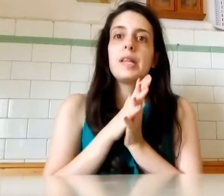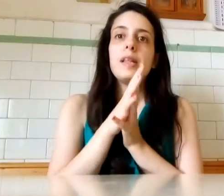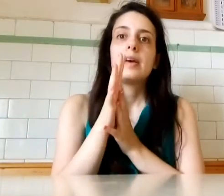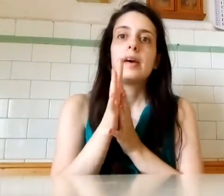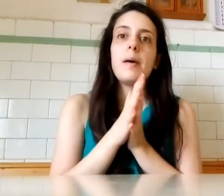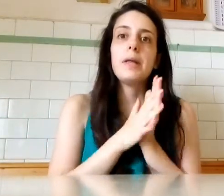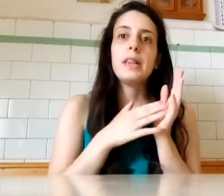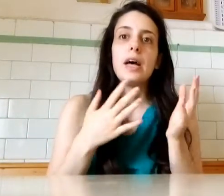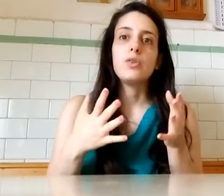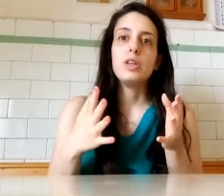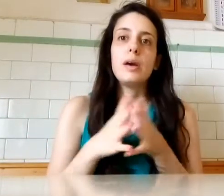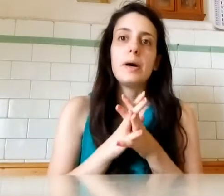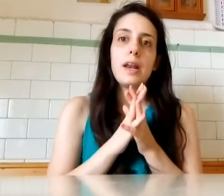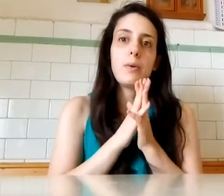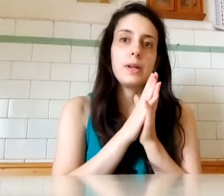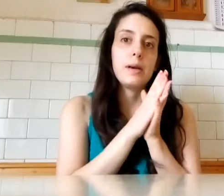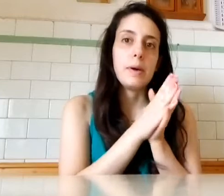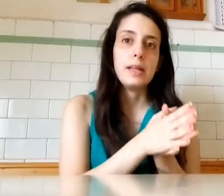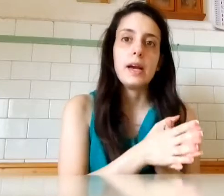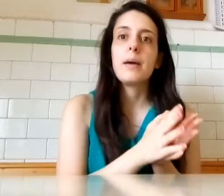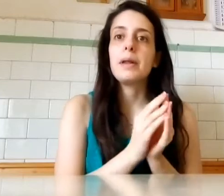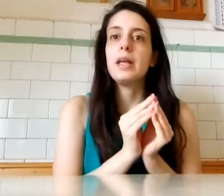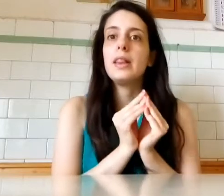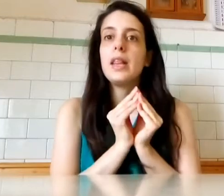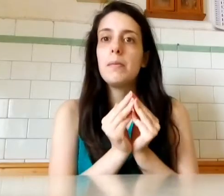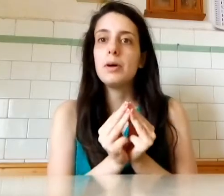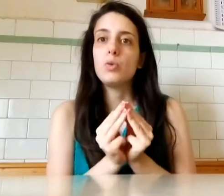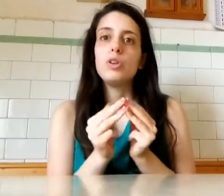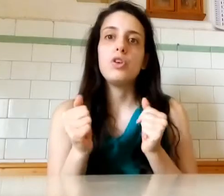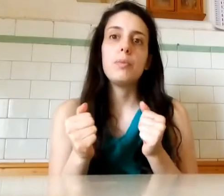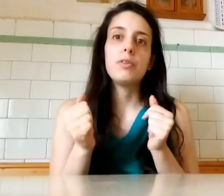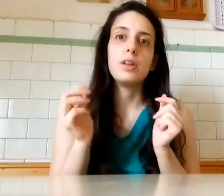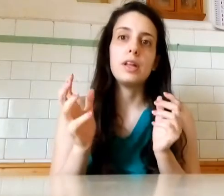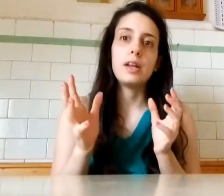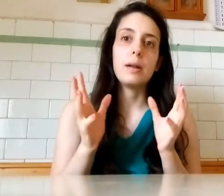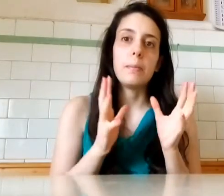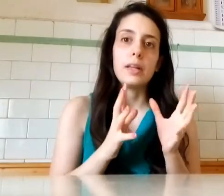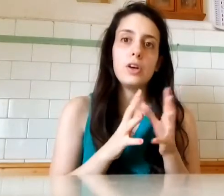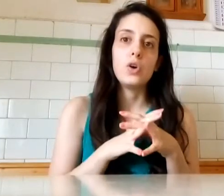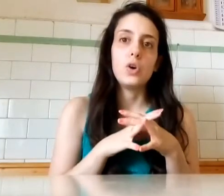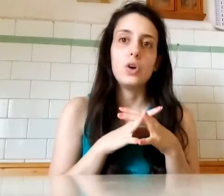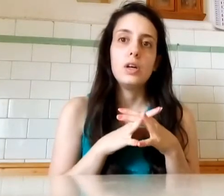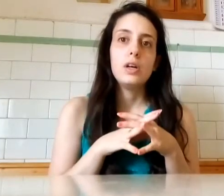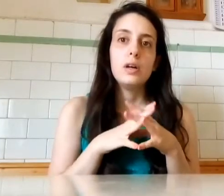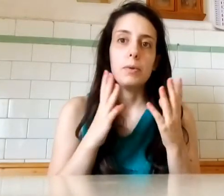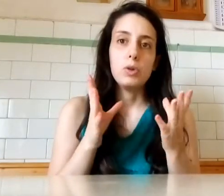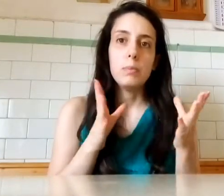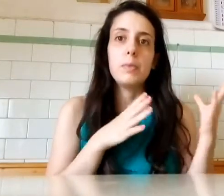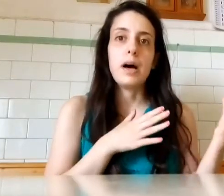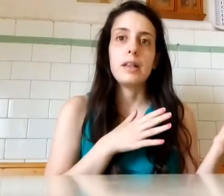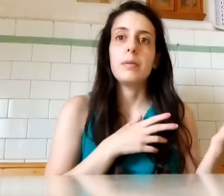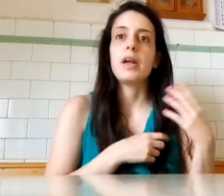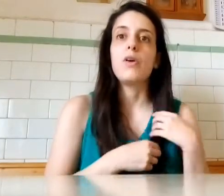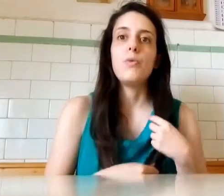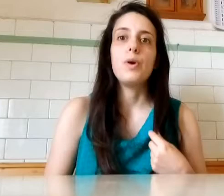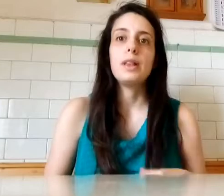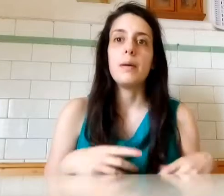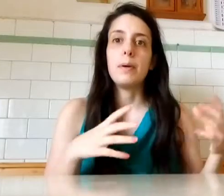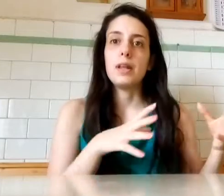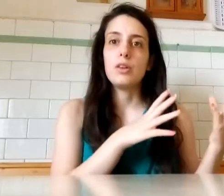Ha pensato di chiamare la guardia medica Anche perché è sabato, quindi non posso andare dal medico mio di base Perché comunque il sabato e la